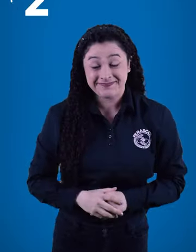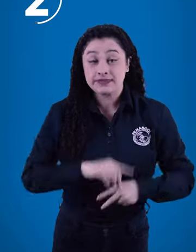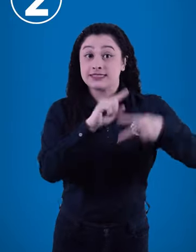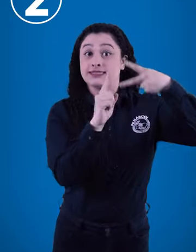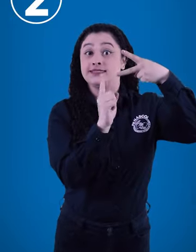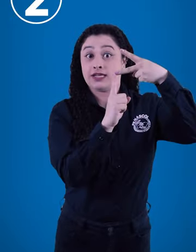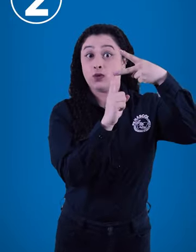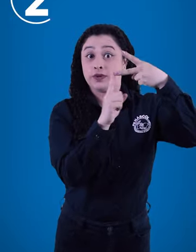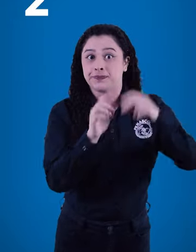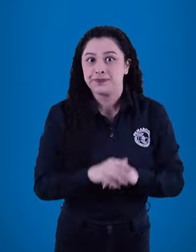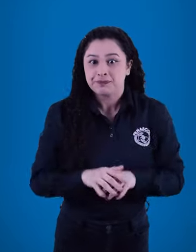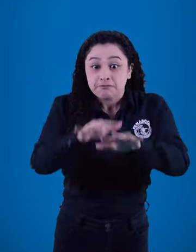Segundo